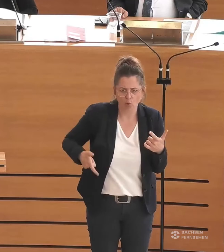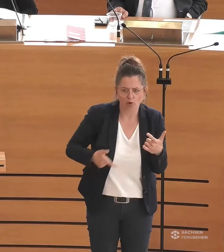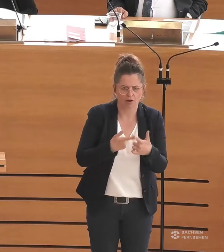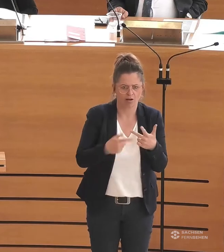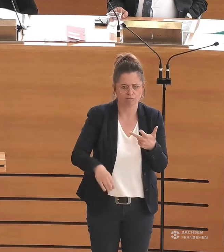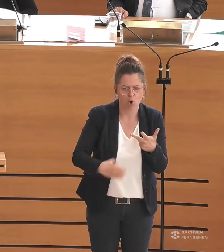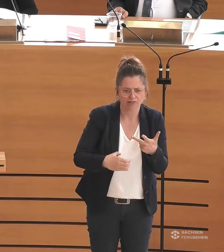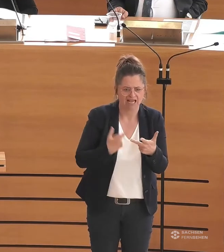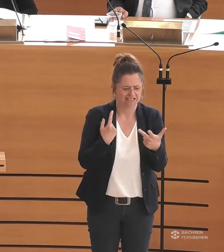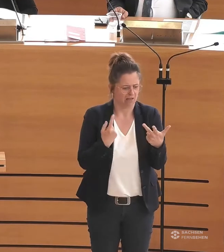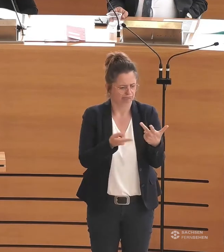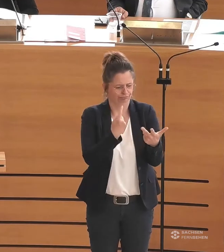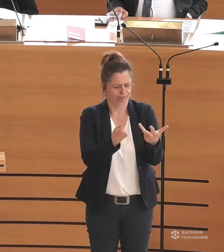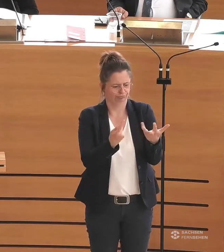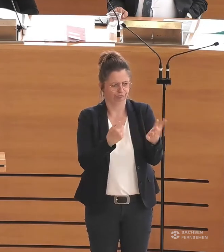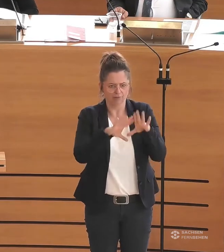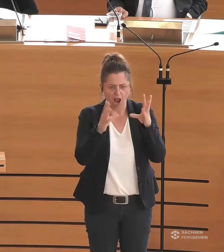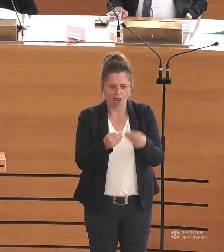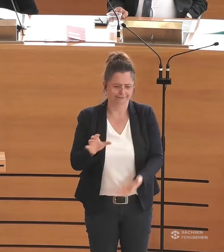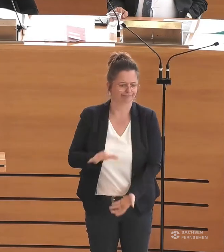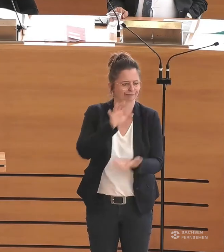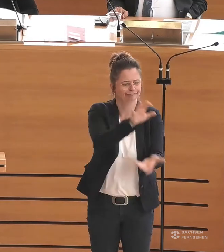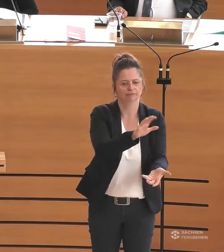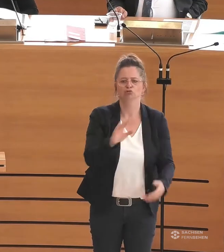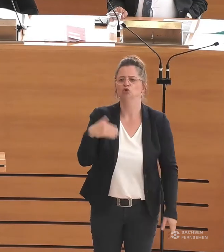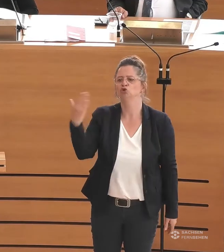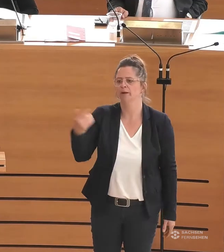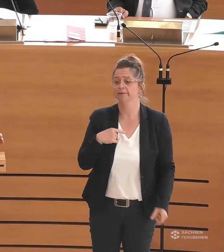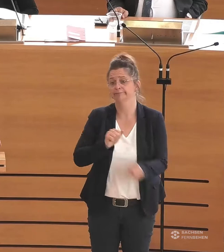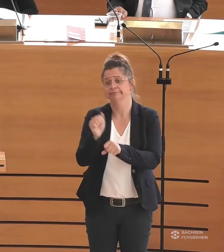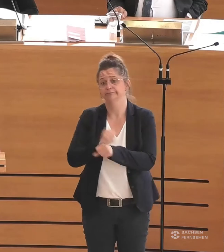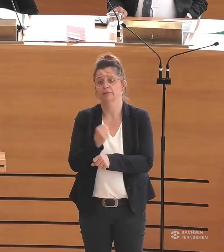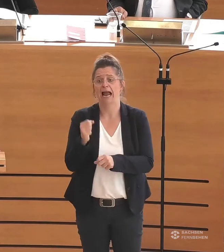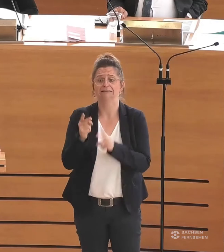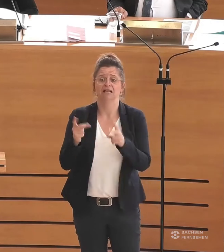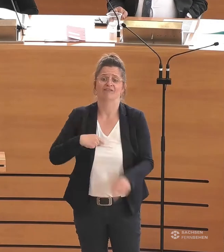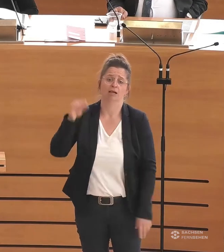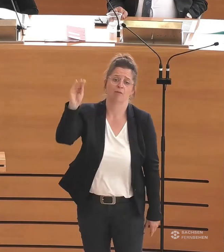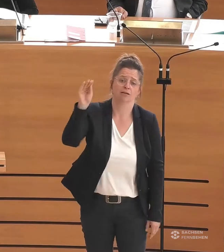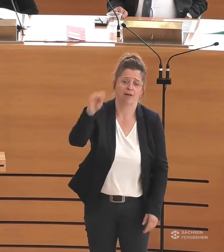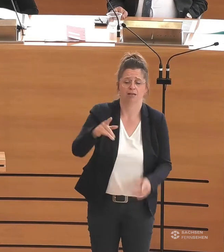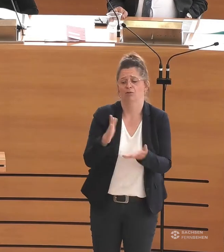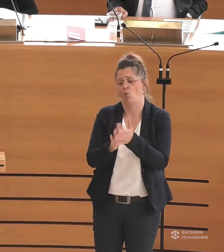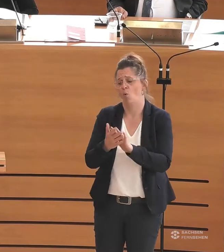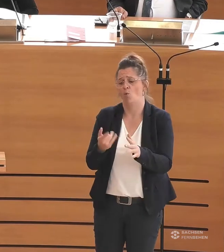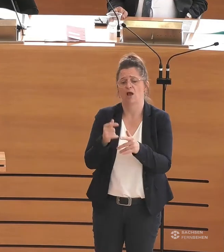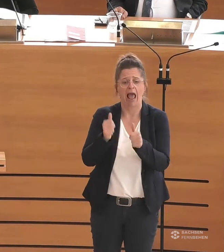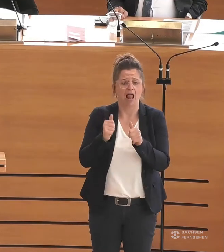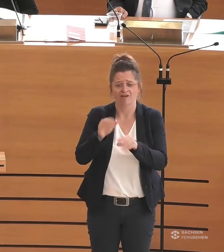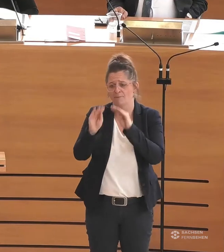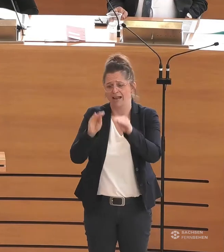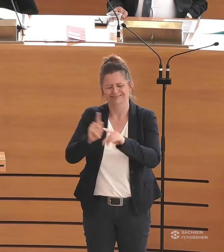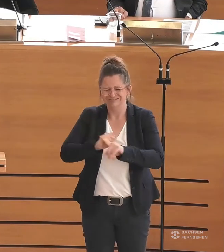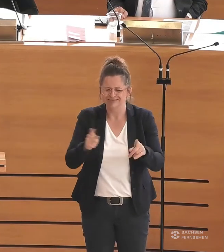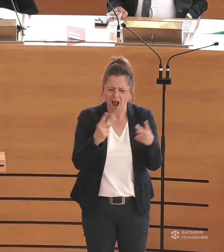ihre Prothesen, ihnen mitgegeben werden. Und dass nicht später ein Anwalt darum kämpfen muss oder Helferinnen und Helfer. Ein weiterer